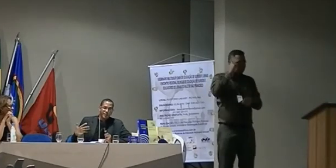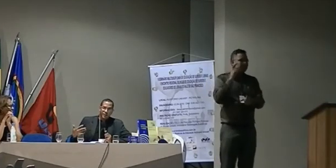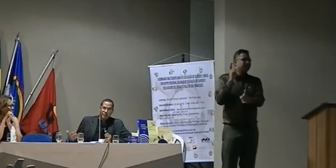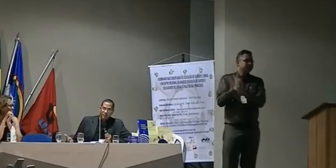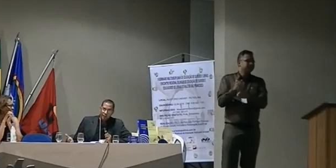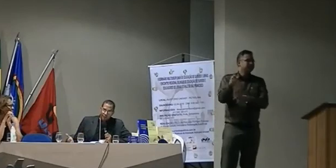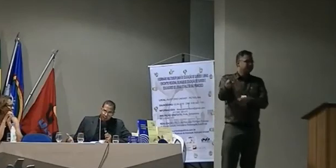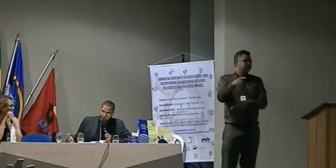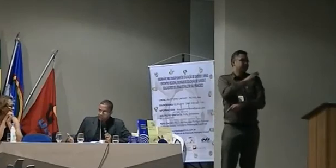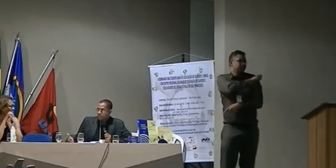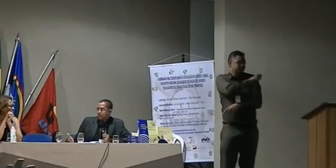sem chão